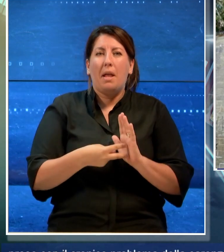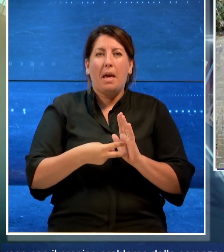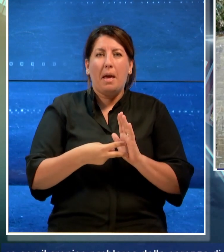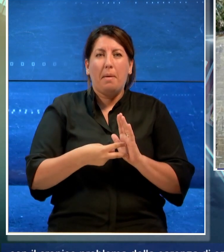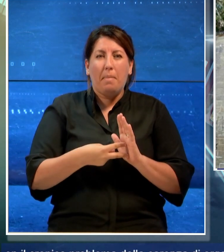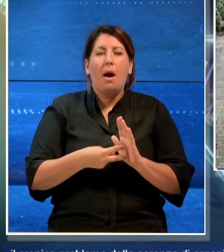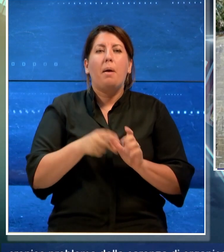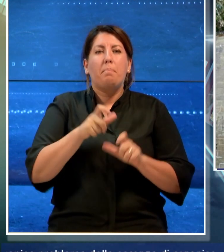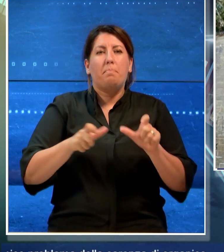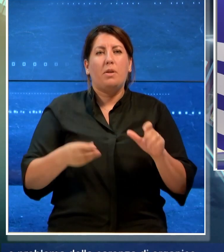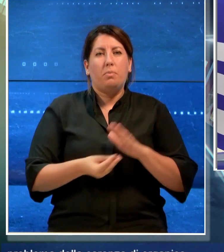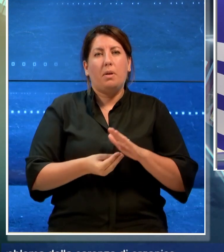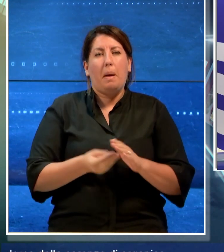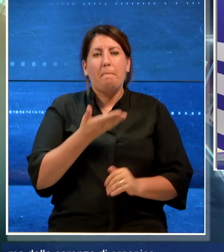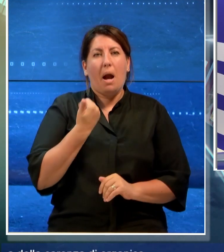di organico.